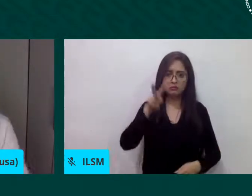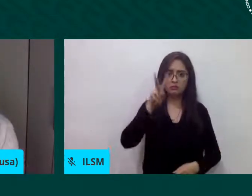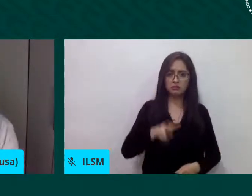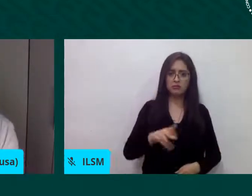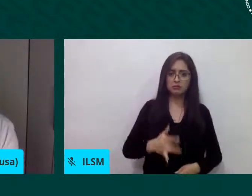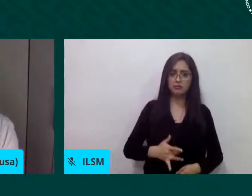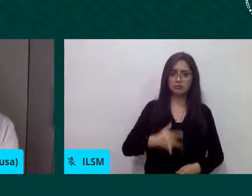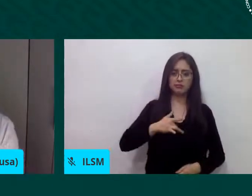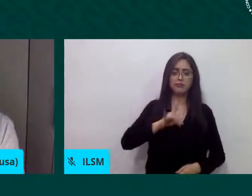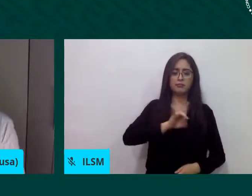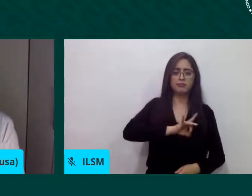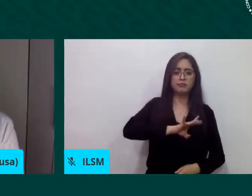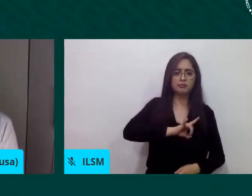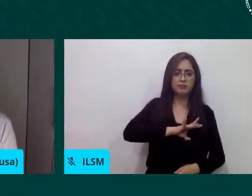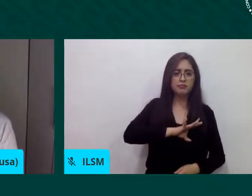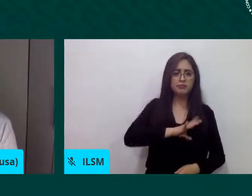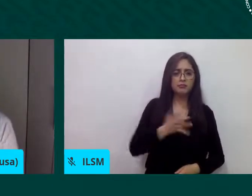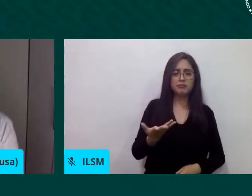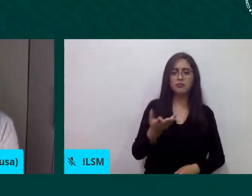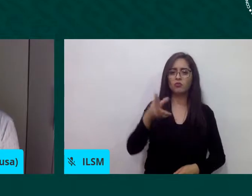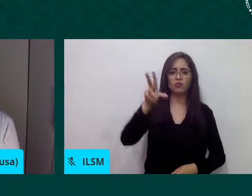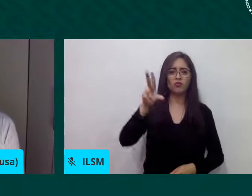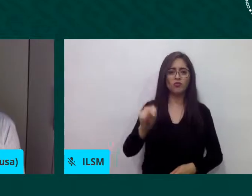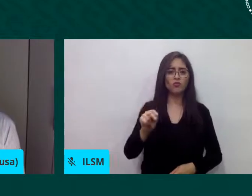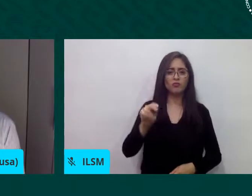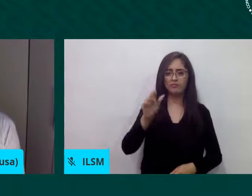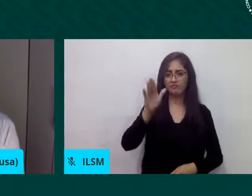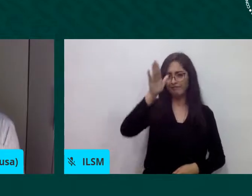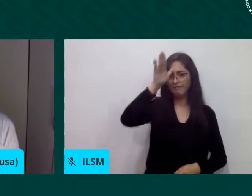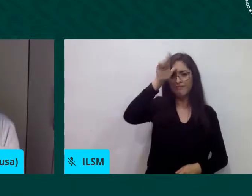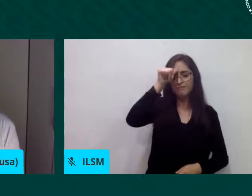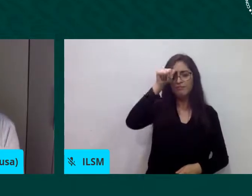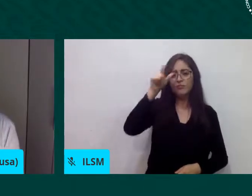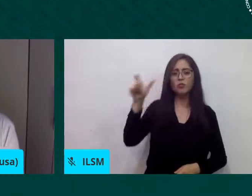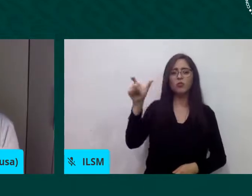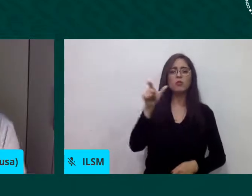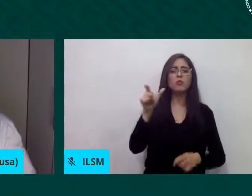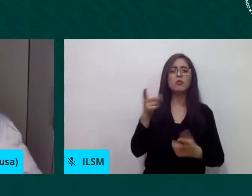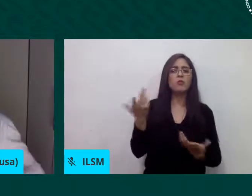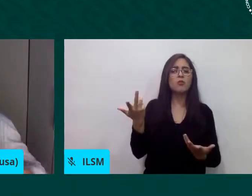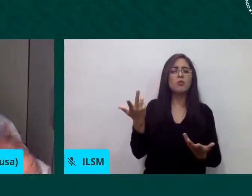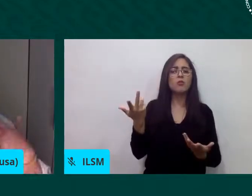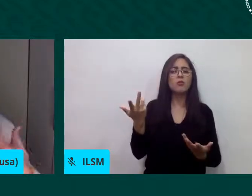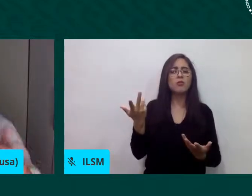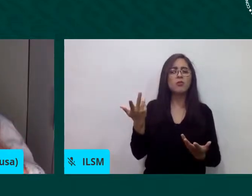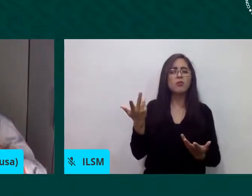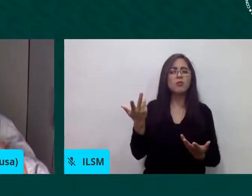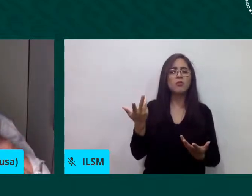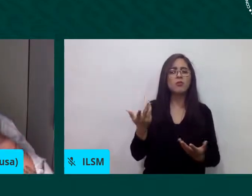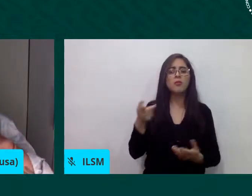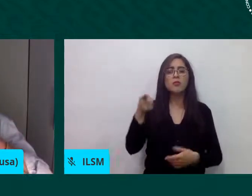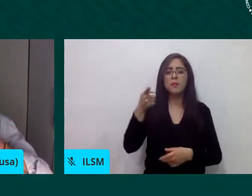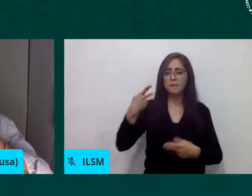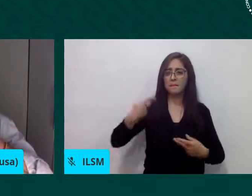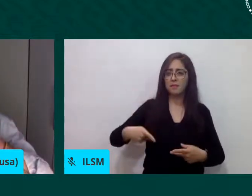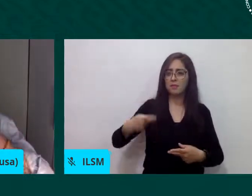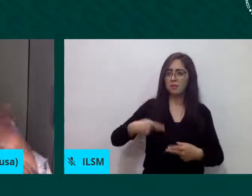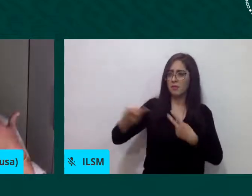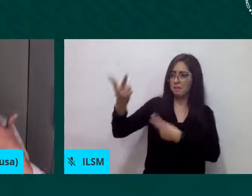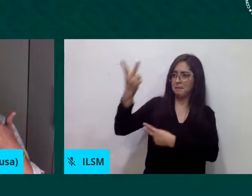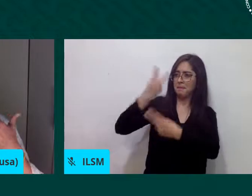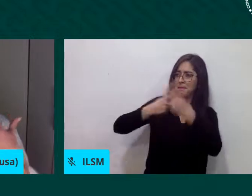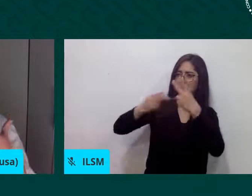desconfiancia en frente a un a un migrante porque la pandemia hace